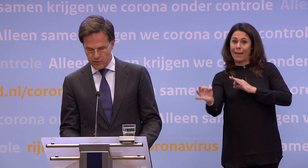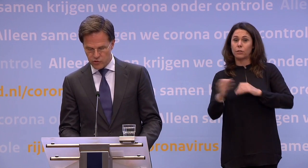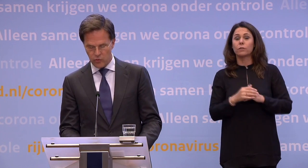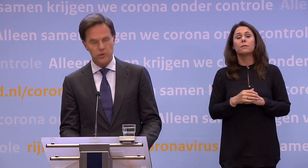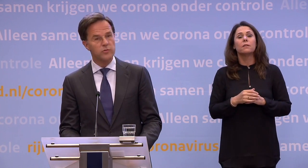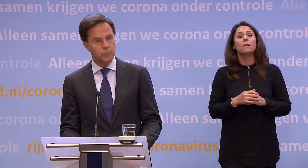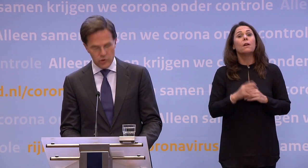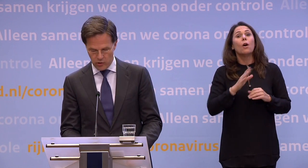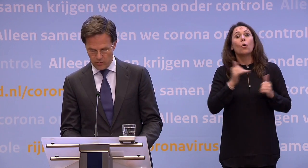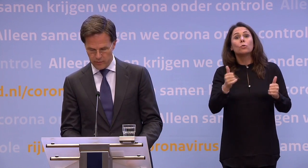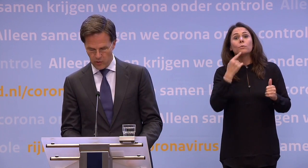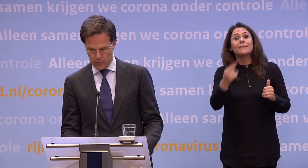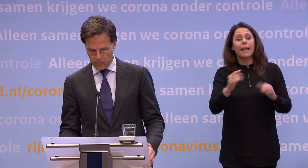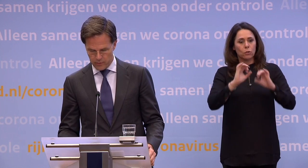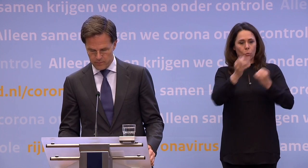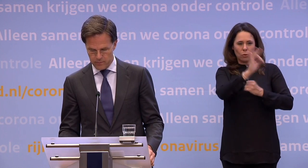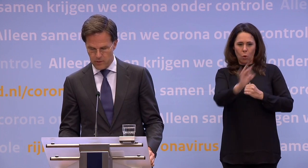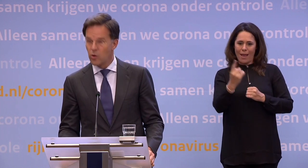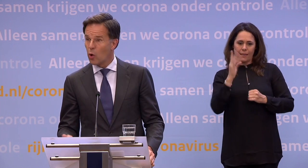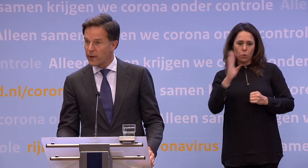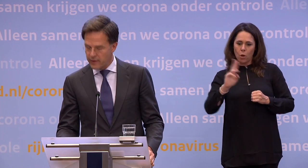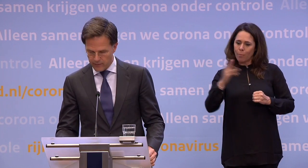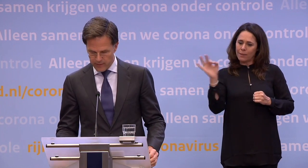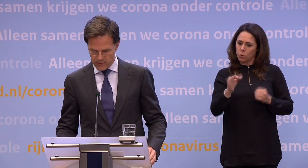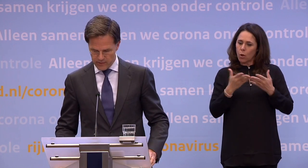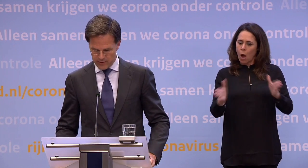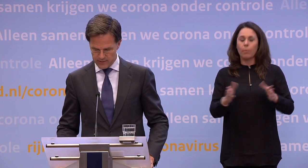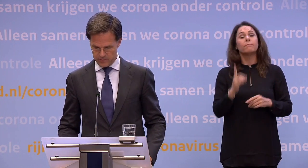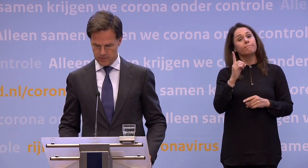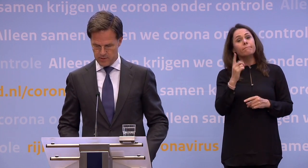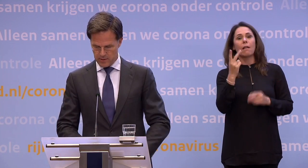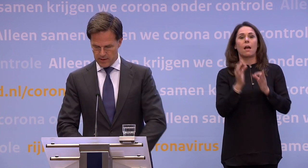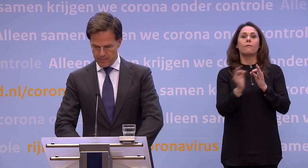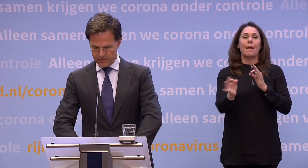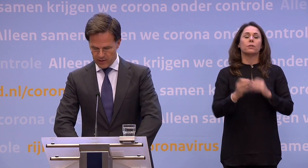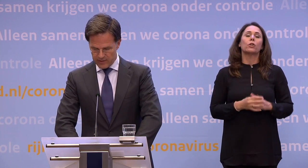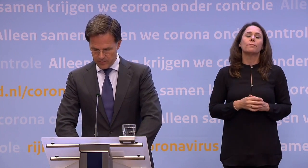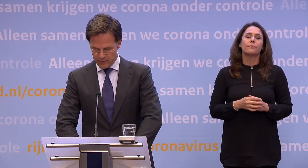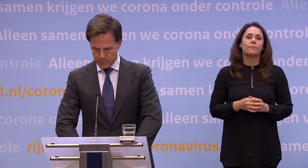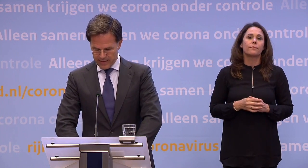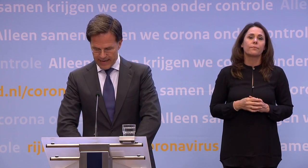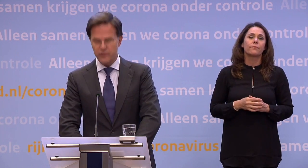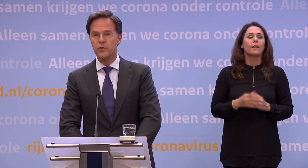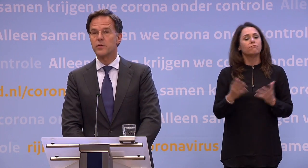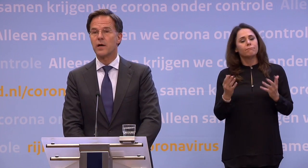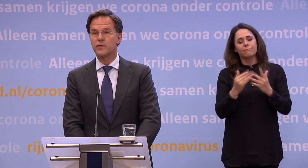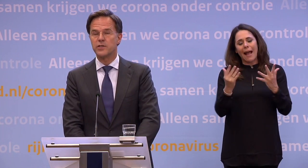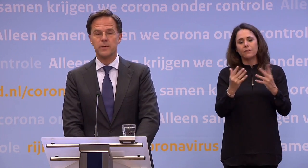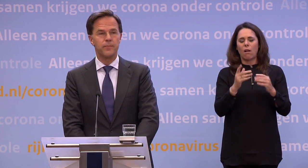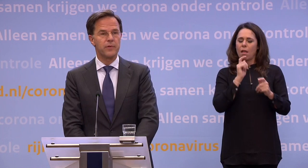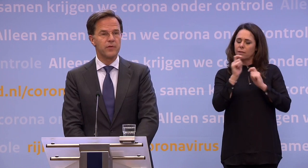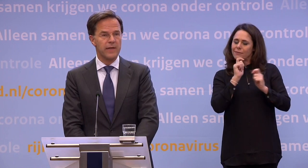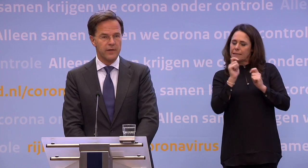vanaf 1 juli dus ook de sportscholen weer open kunnen... ...op anderhalve meter uiteraard... ...en met inachtneming van een paar aanvullende